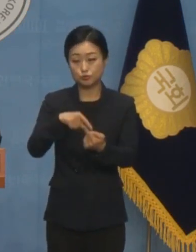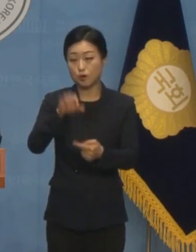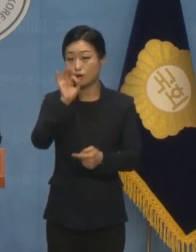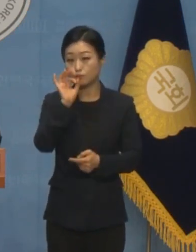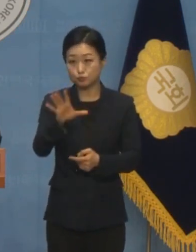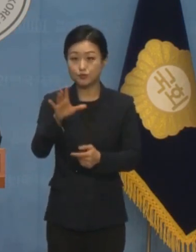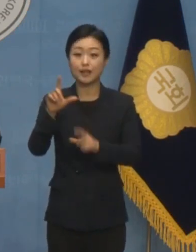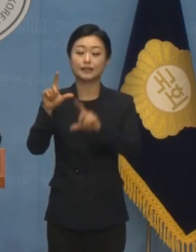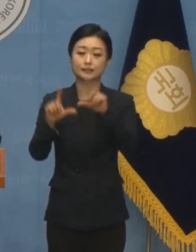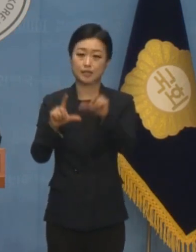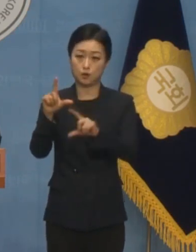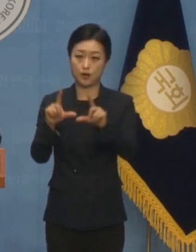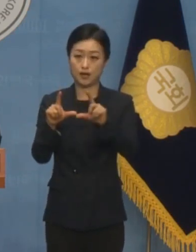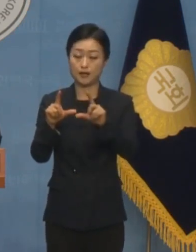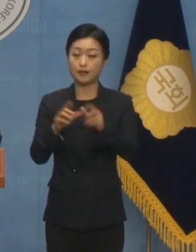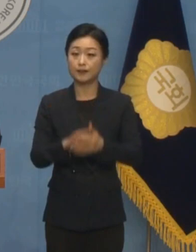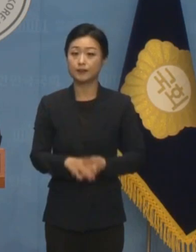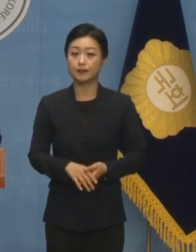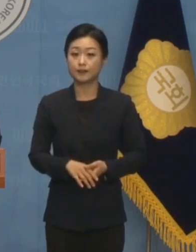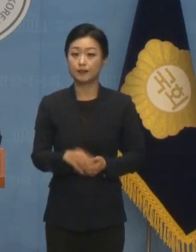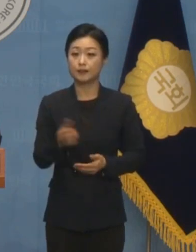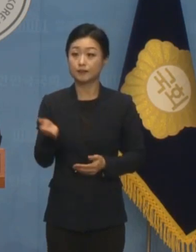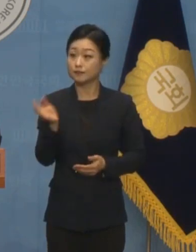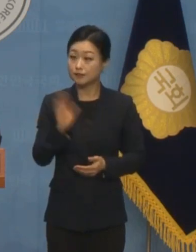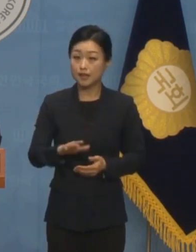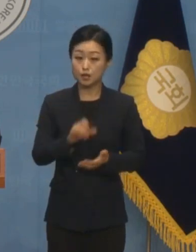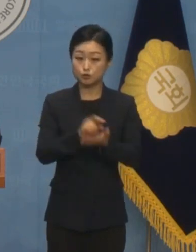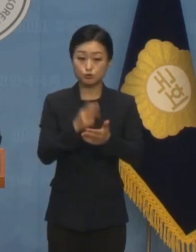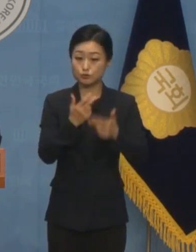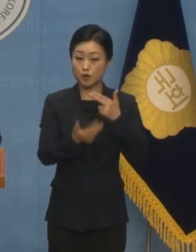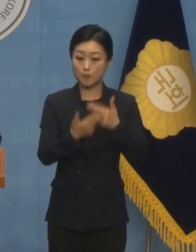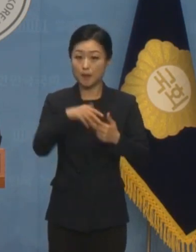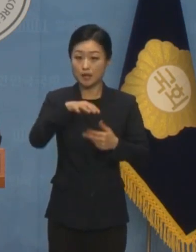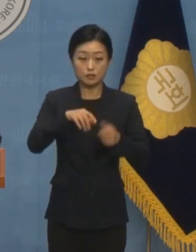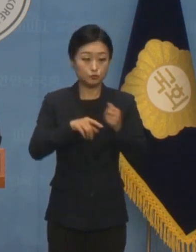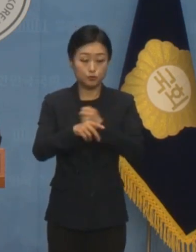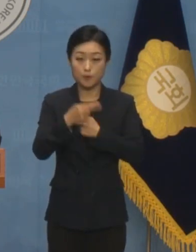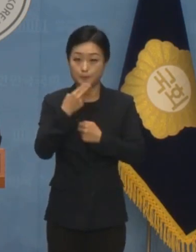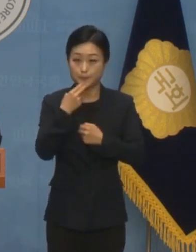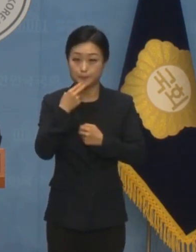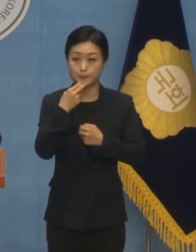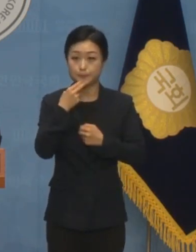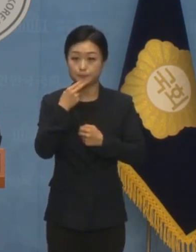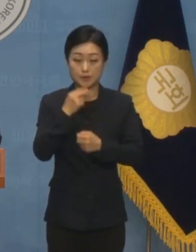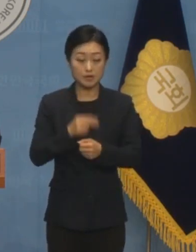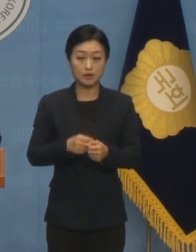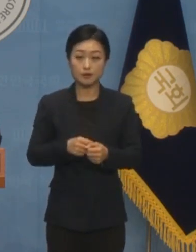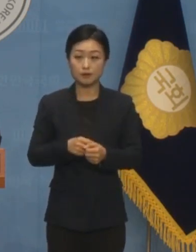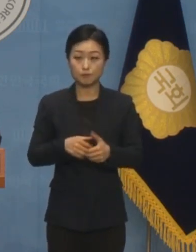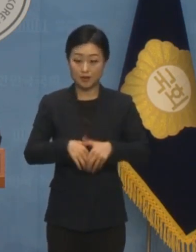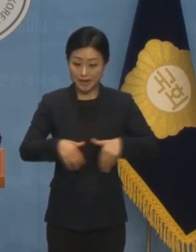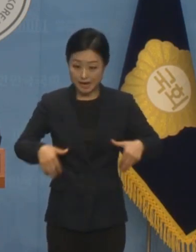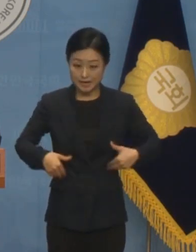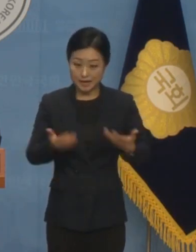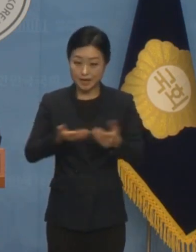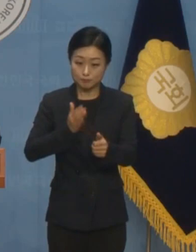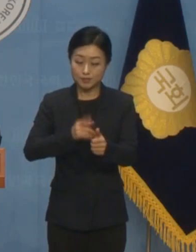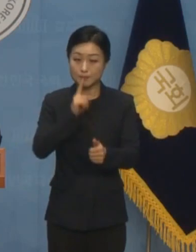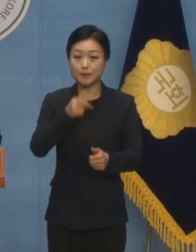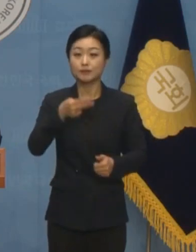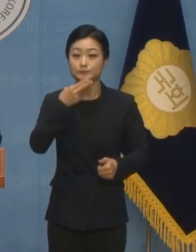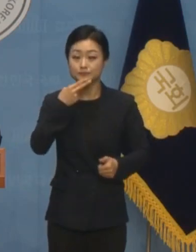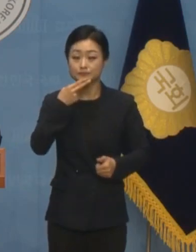않는 상황에서 축구협회는 아무런 근거 규정도 합당한 양해 절차도 없이